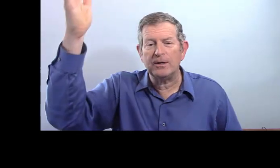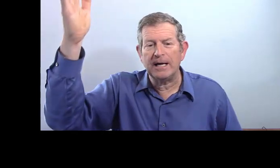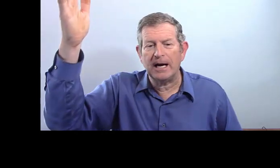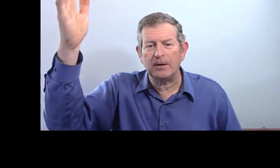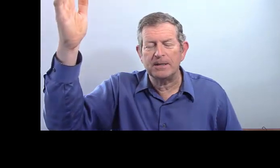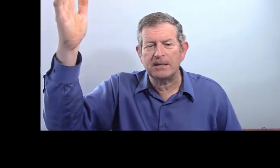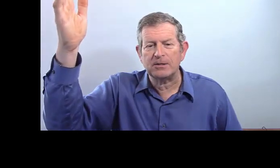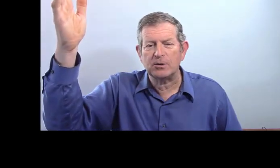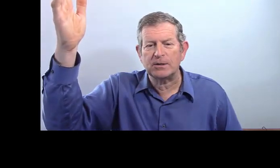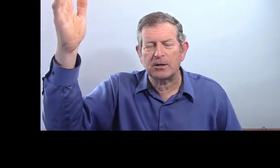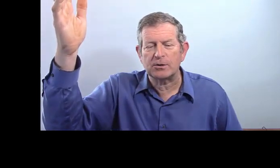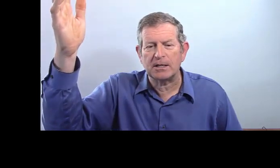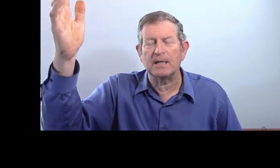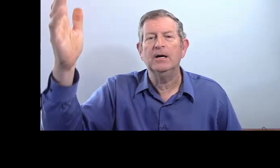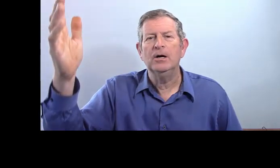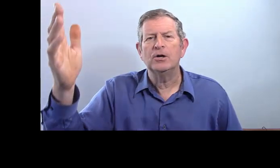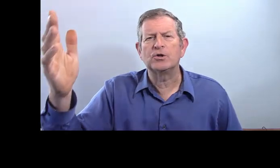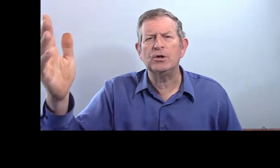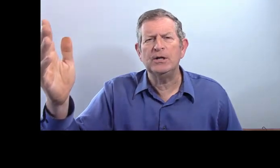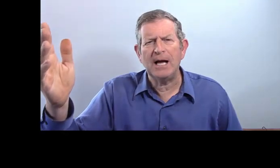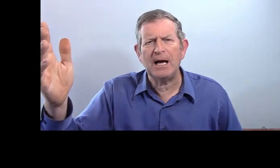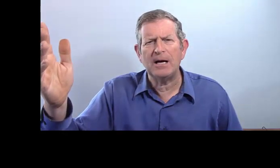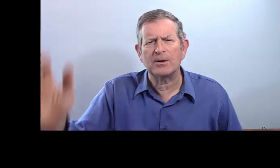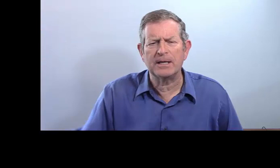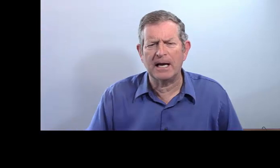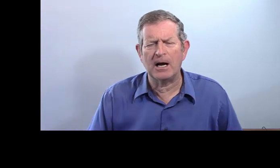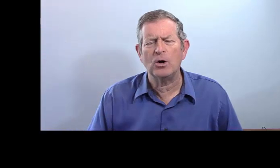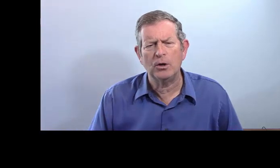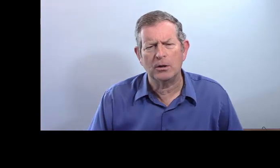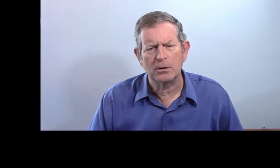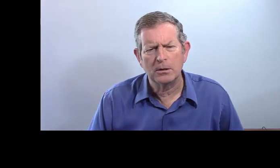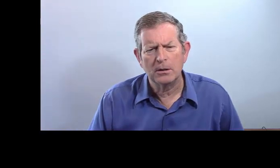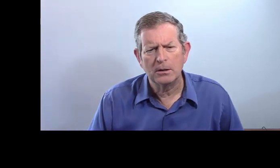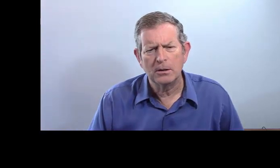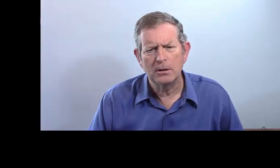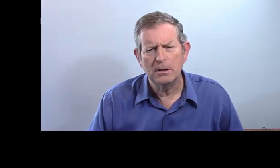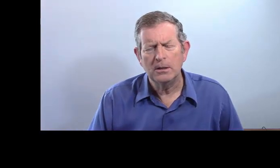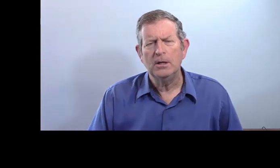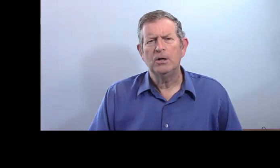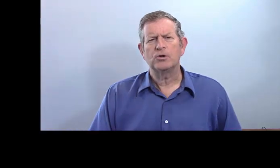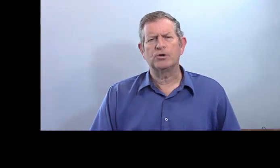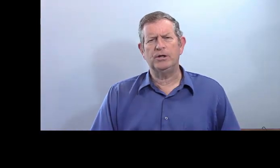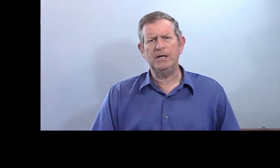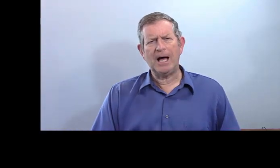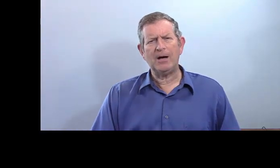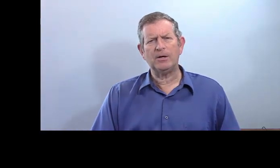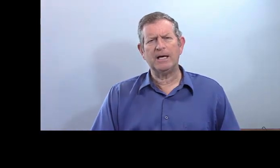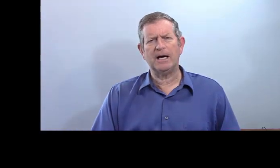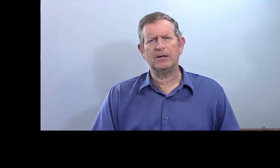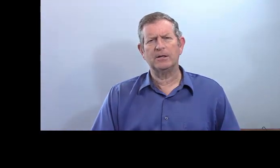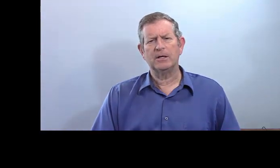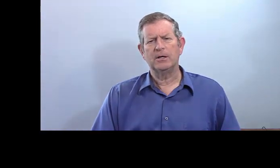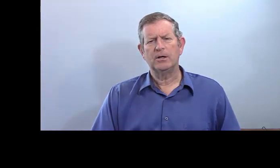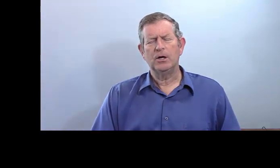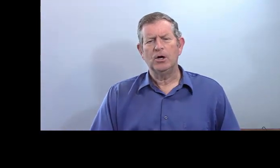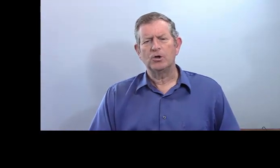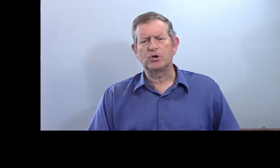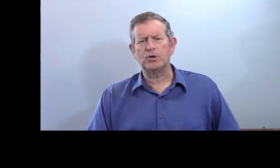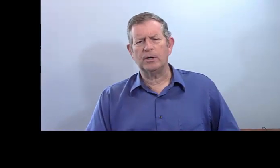la regarde. Mais qu'est-ce que c'est que ça ? Je la regarde. Encore. Je la regarde. Je la regarde.